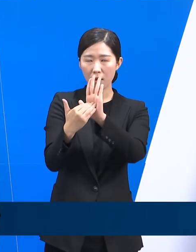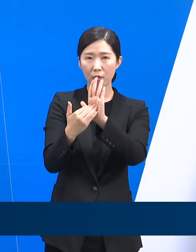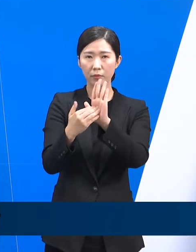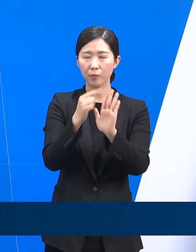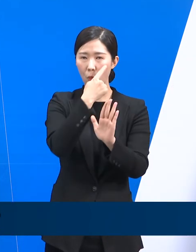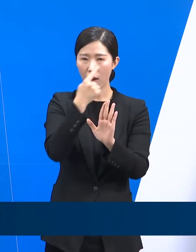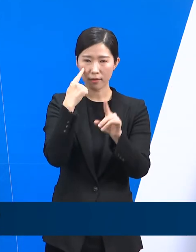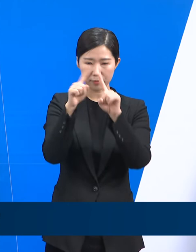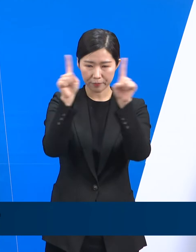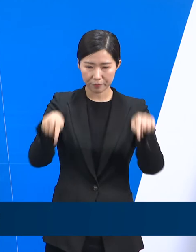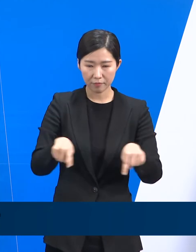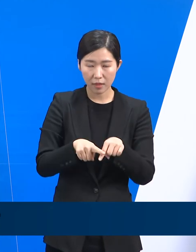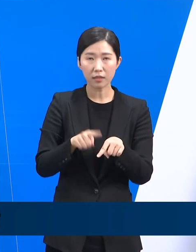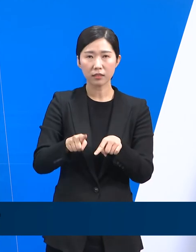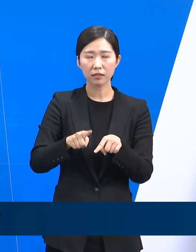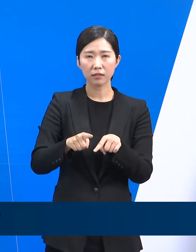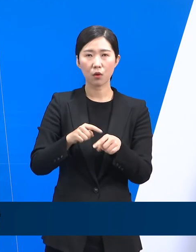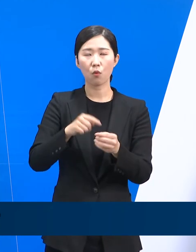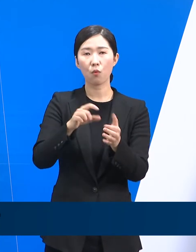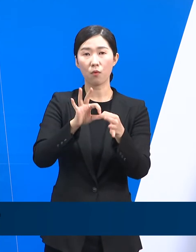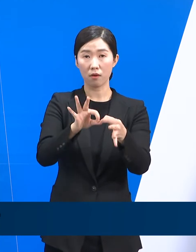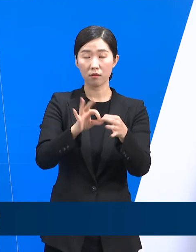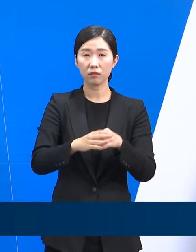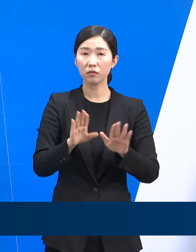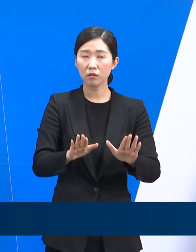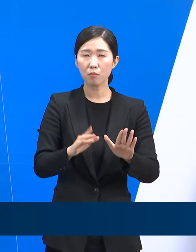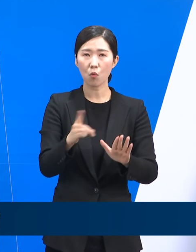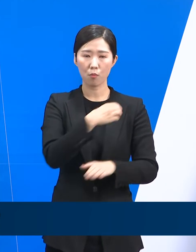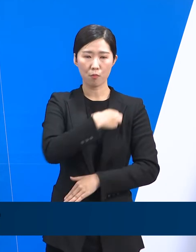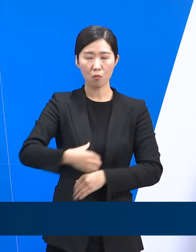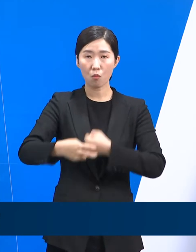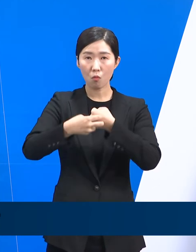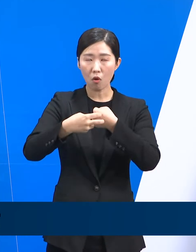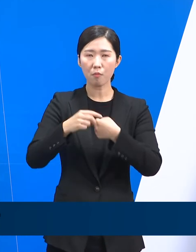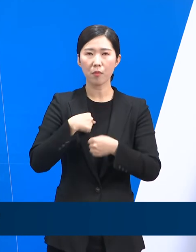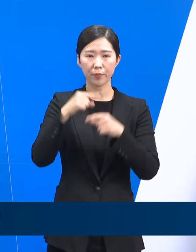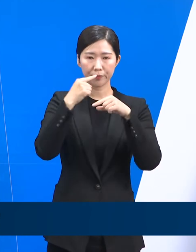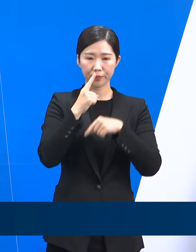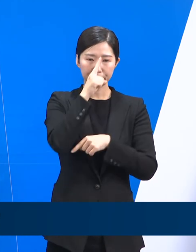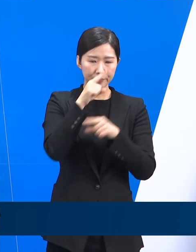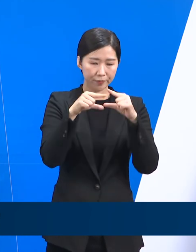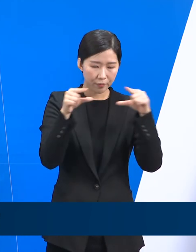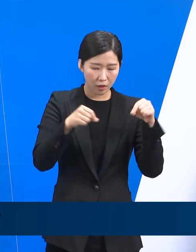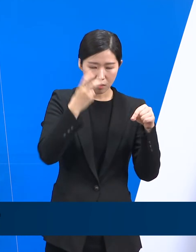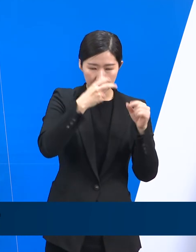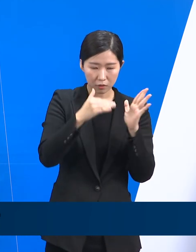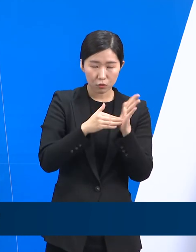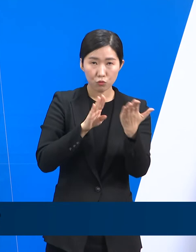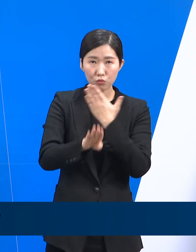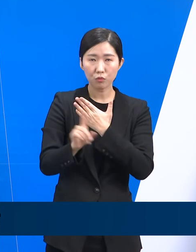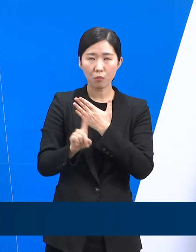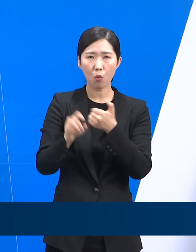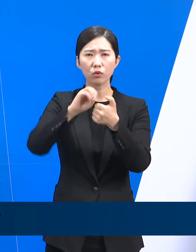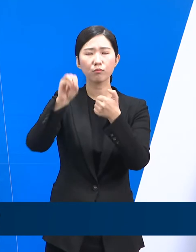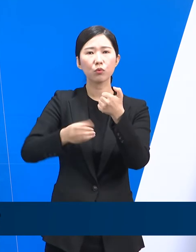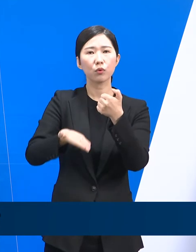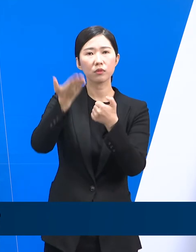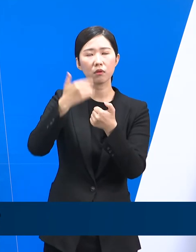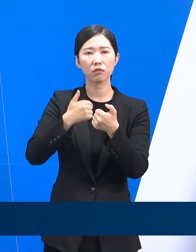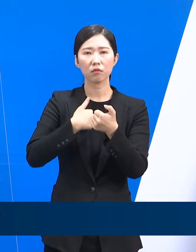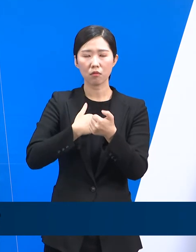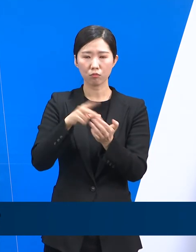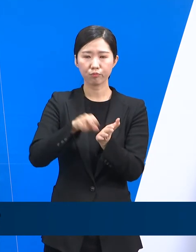보건소 신속환검사건 수 중 절반 이상이 방역해수용 검사 확인서 발급을 위한 것으로 나타나 보건소 업무가